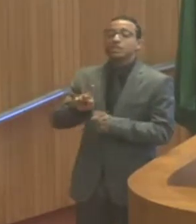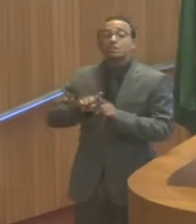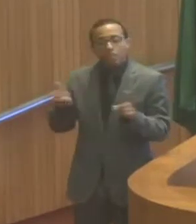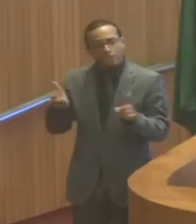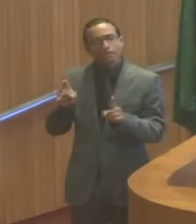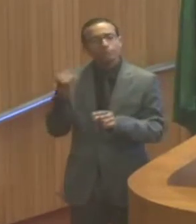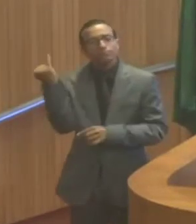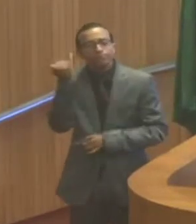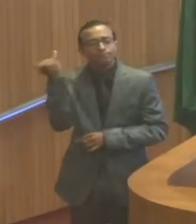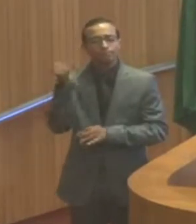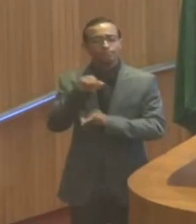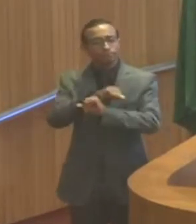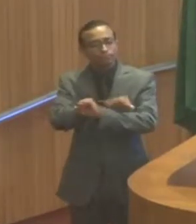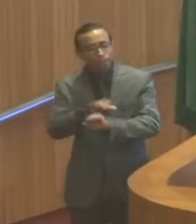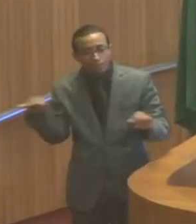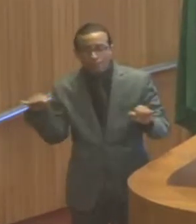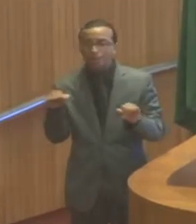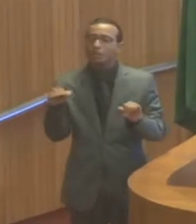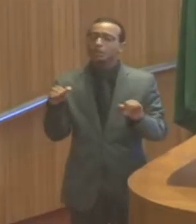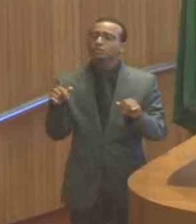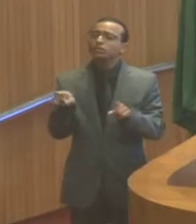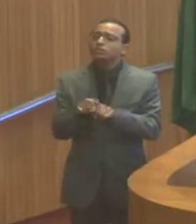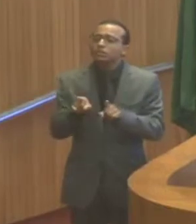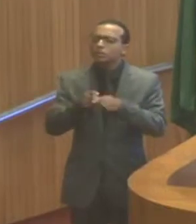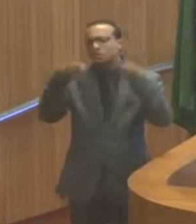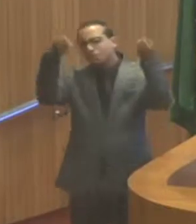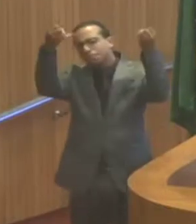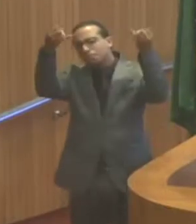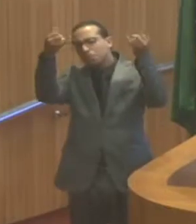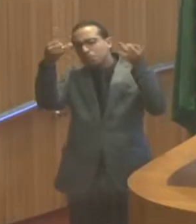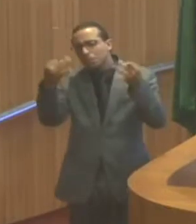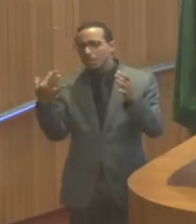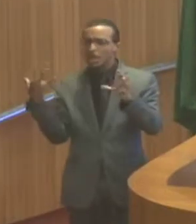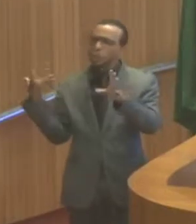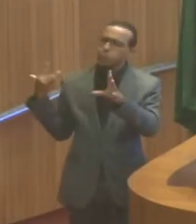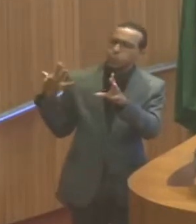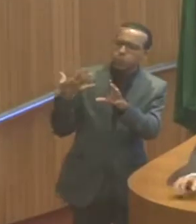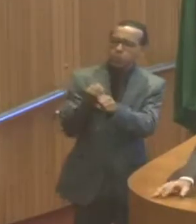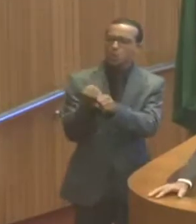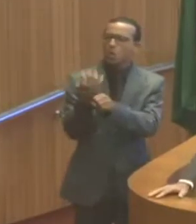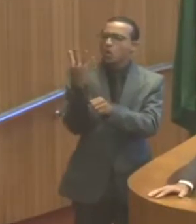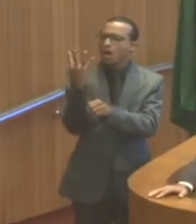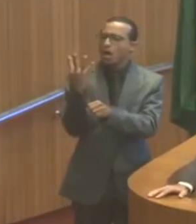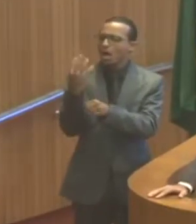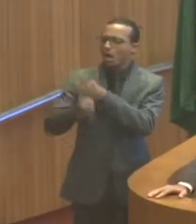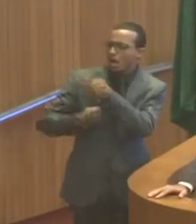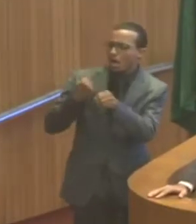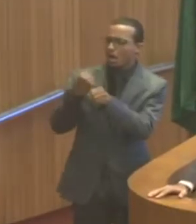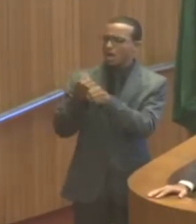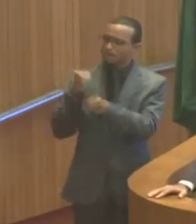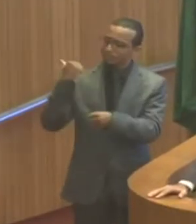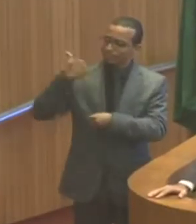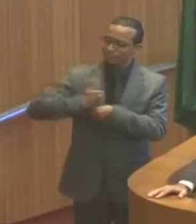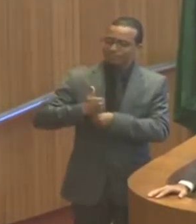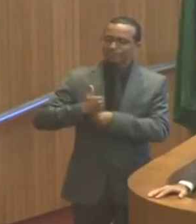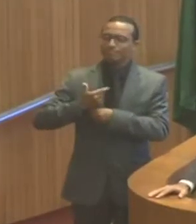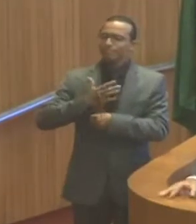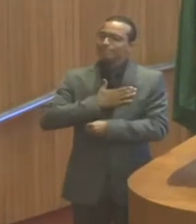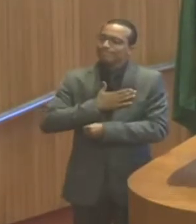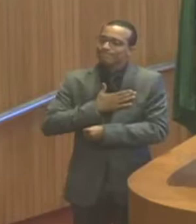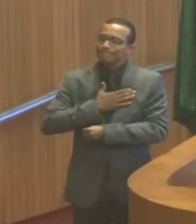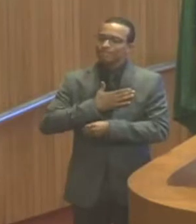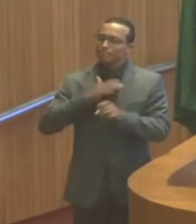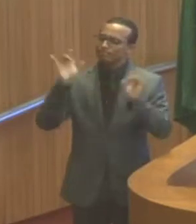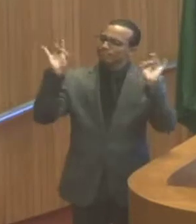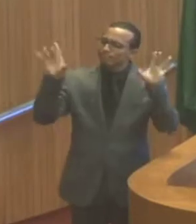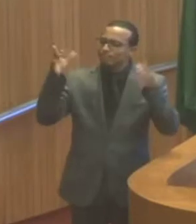de prestar esta conta desses quatro anos, dizer da minha especial